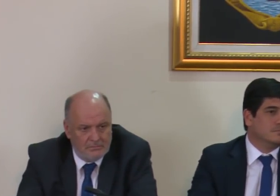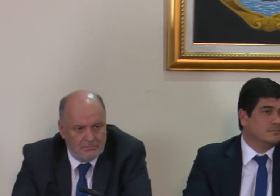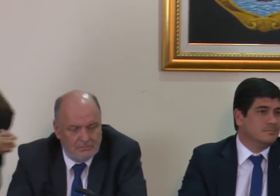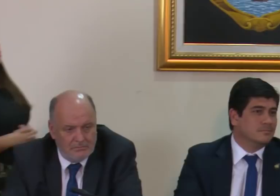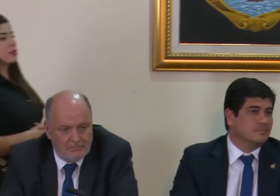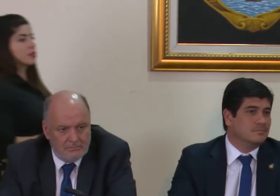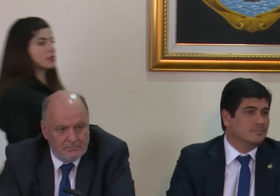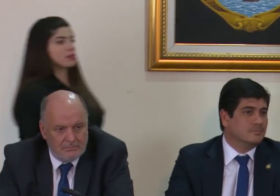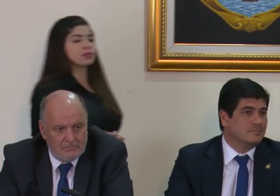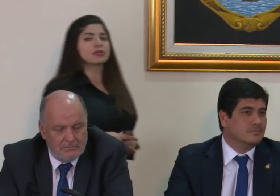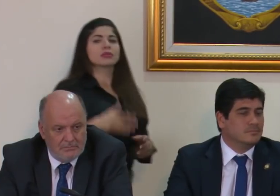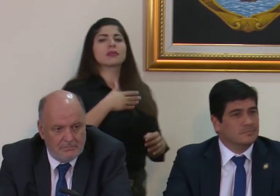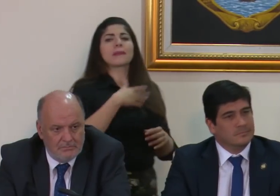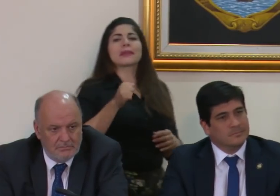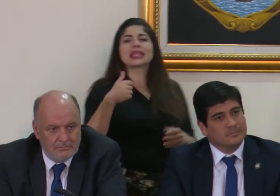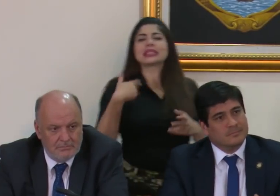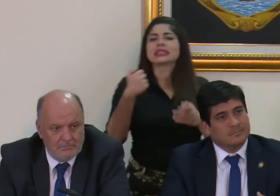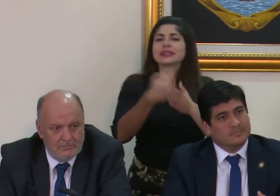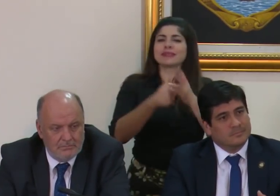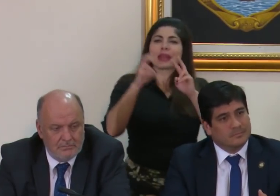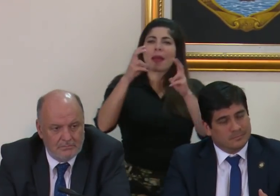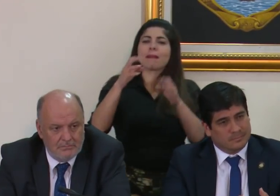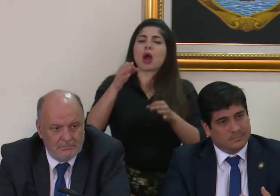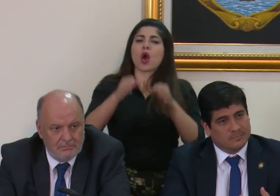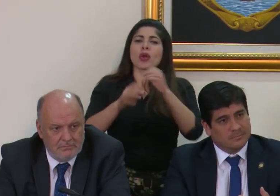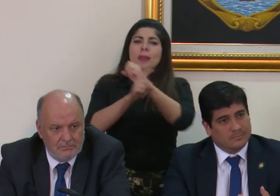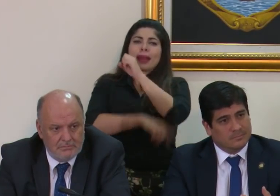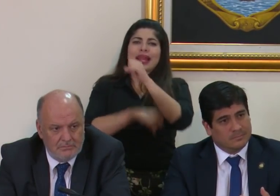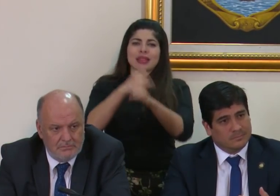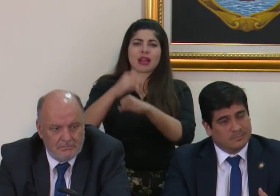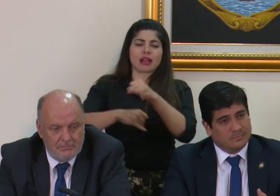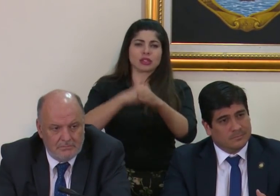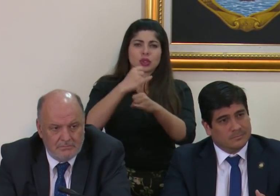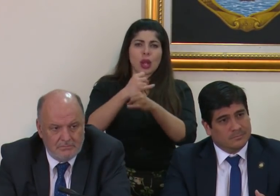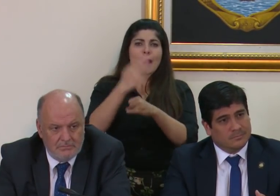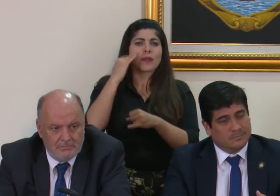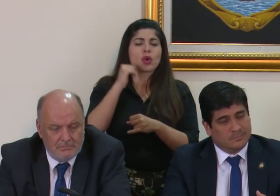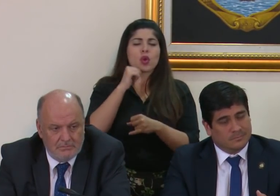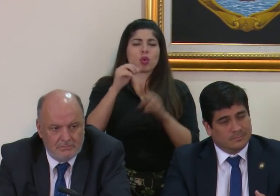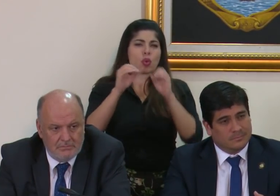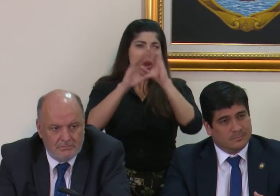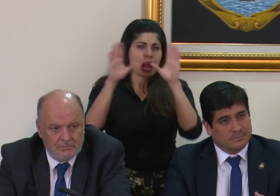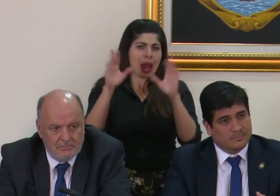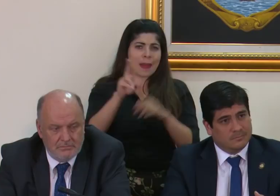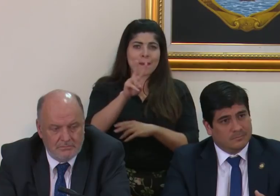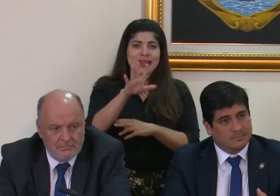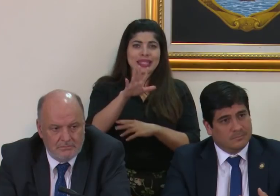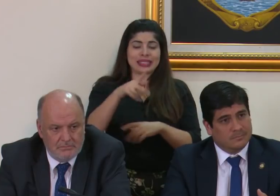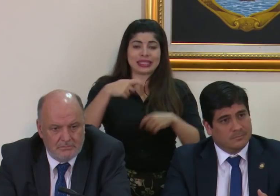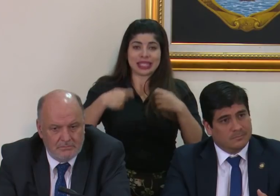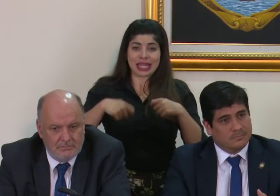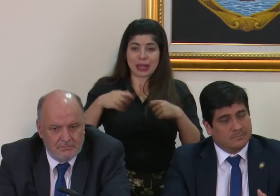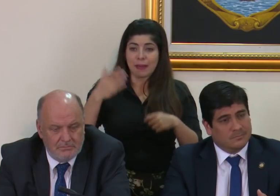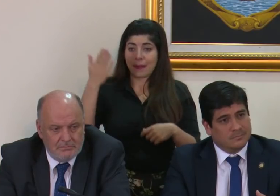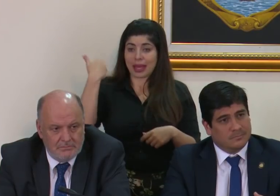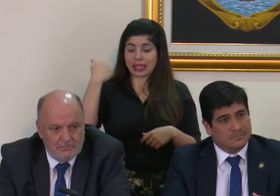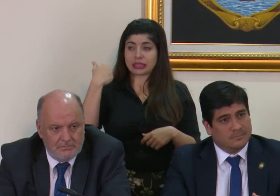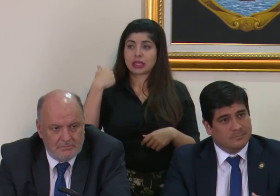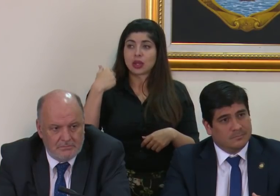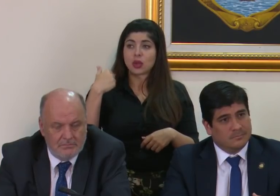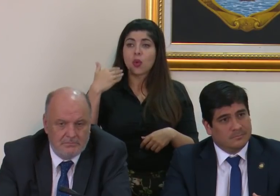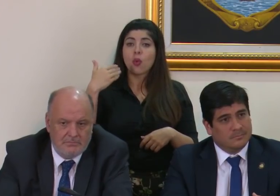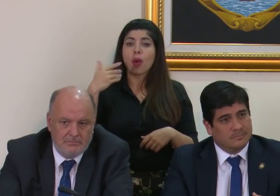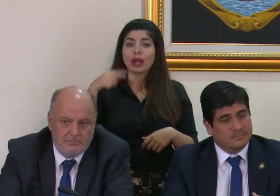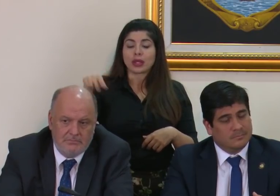presidente yo quiero insistir con el tema de la corte penal internacional porque realmente no nos queda claro el 25 de septiembre anterior fue cuando los